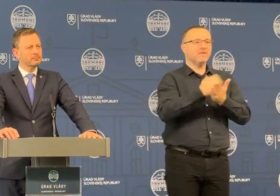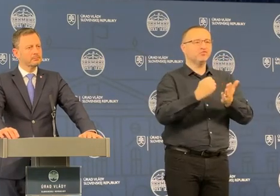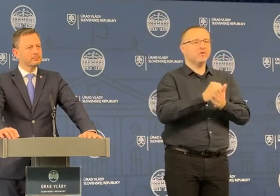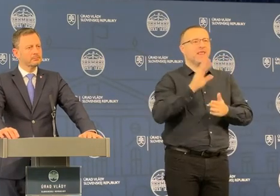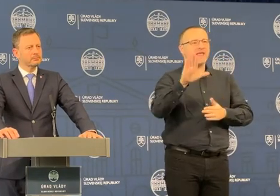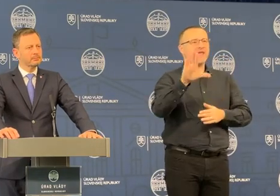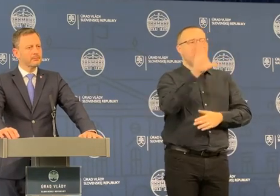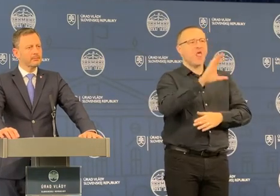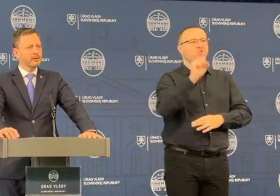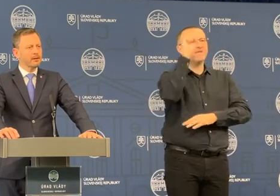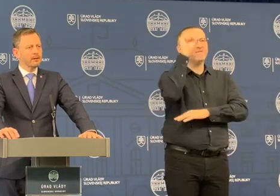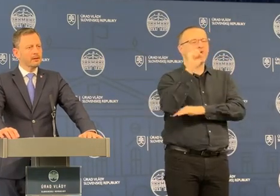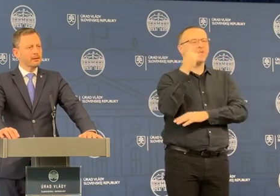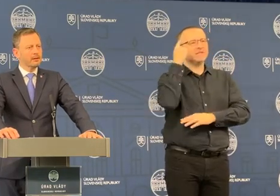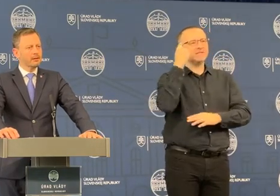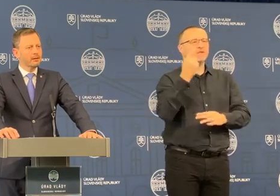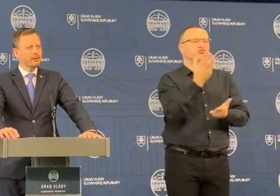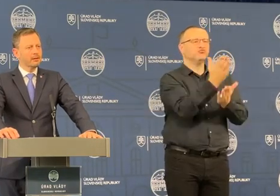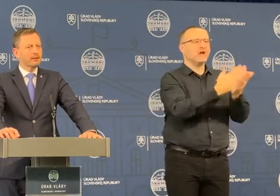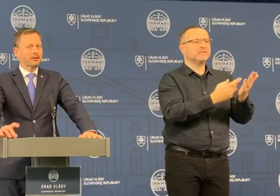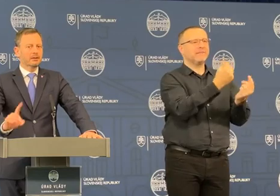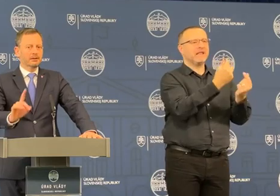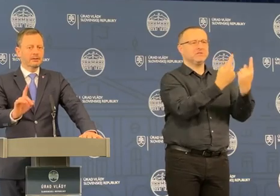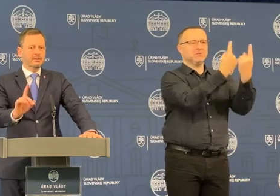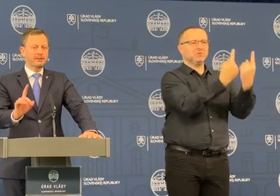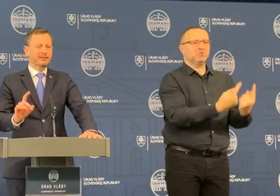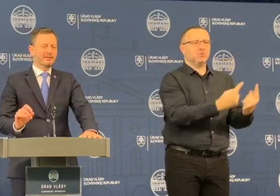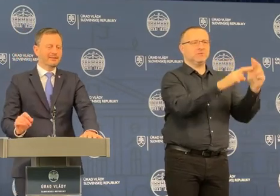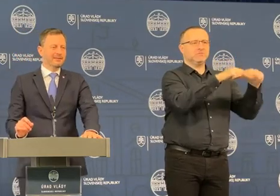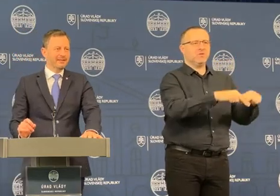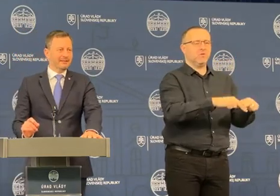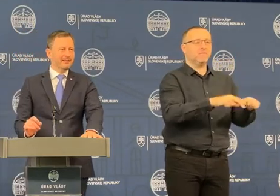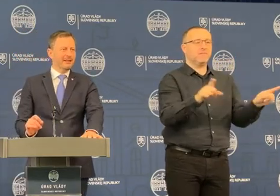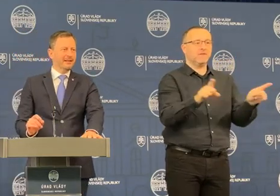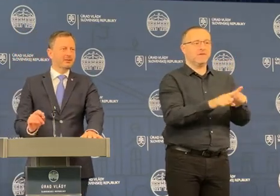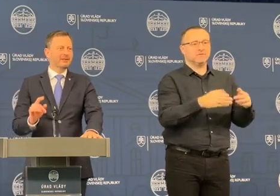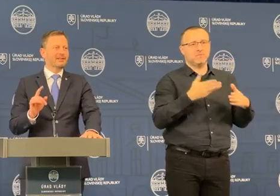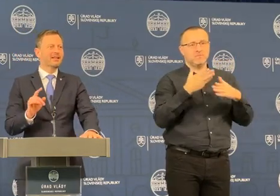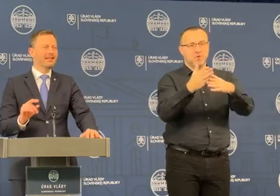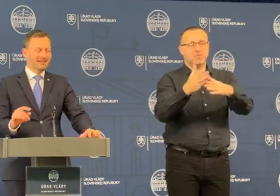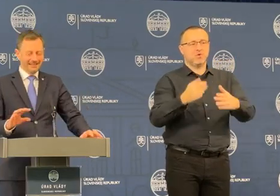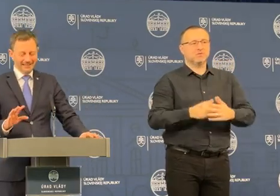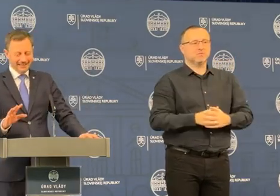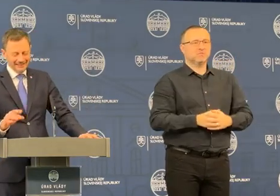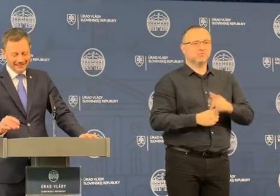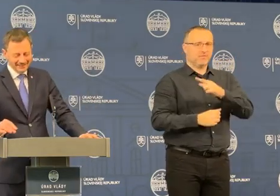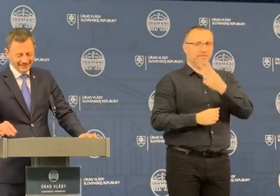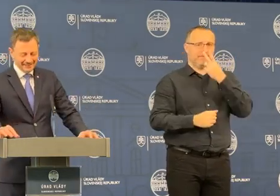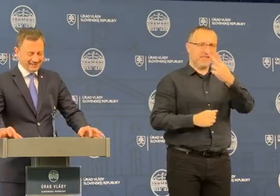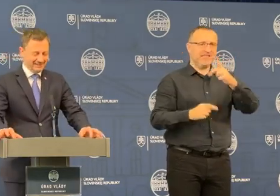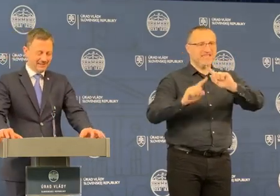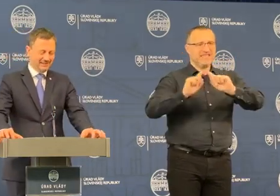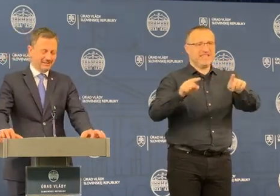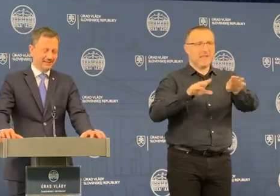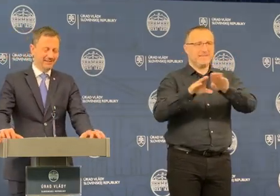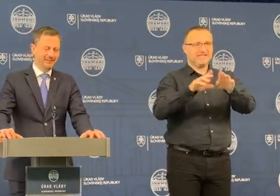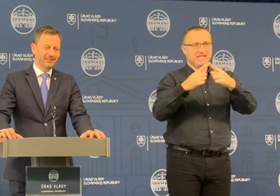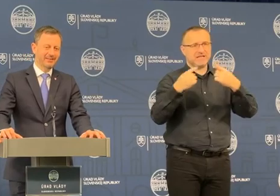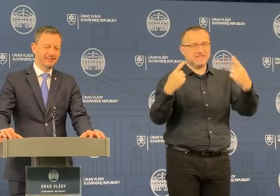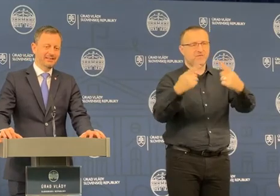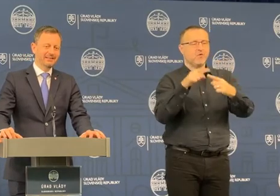ktoré nepredpokladajú, že nejaká časť peňazí sa nevyužije a takisto to pomohli nároveň ako pomoc. Takže či vidíte aj na iných rezortoch